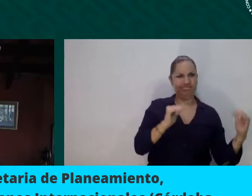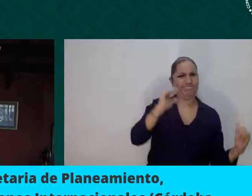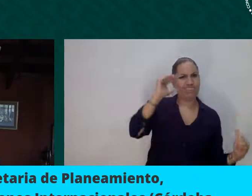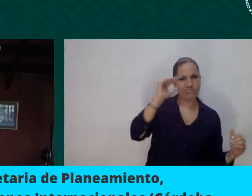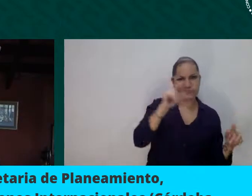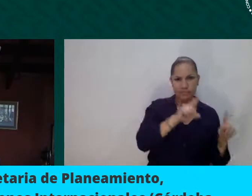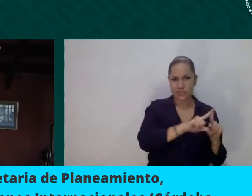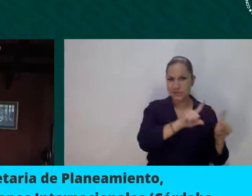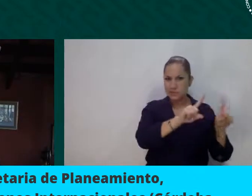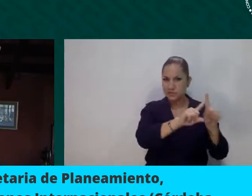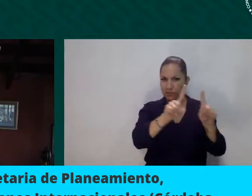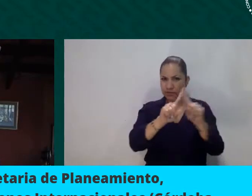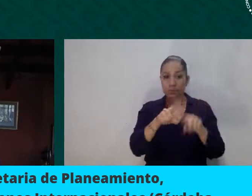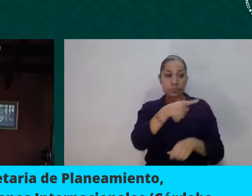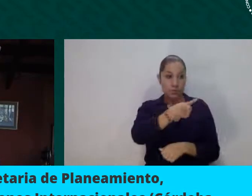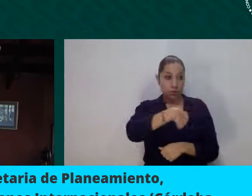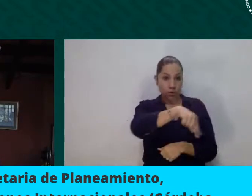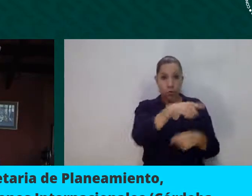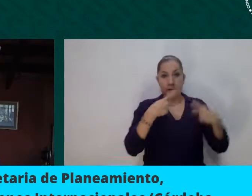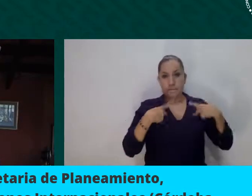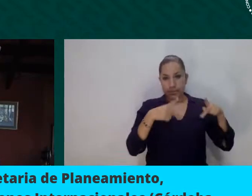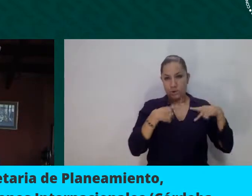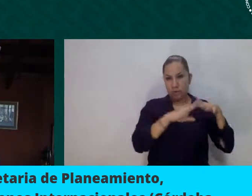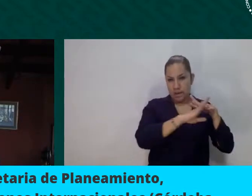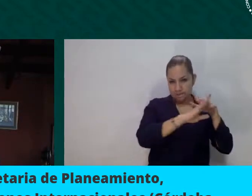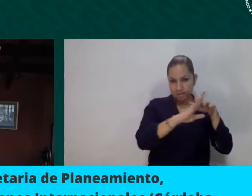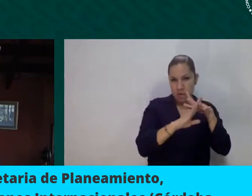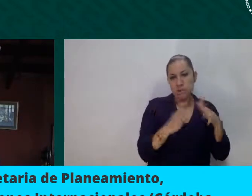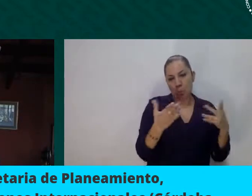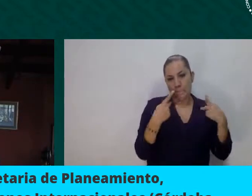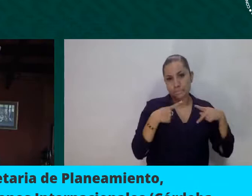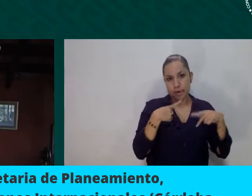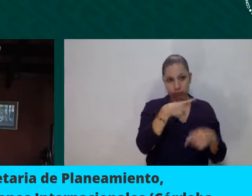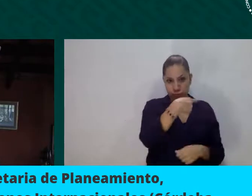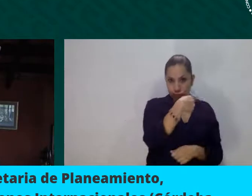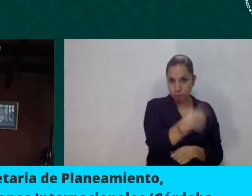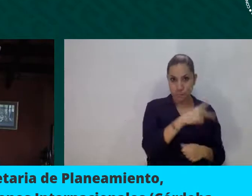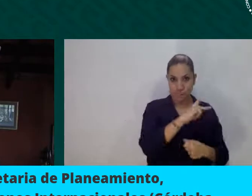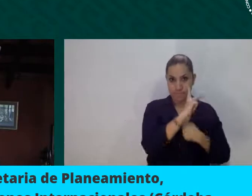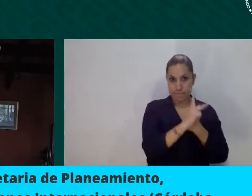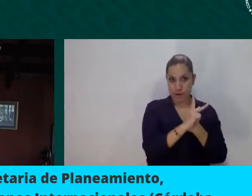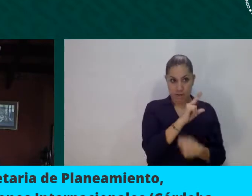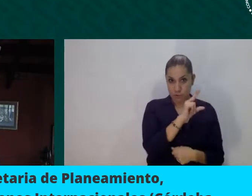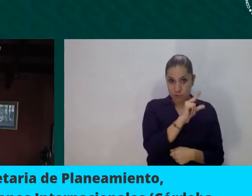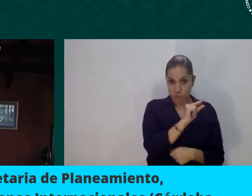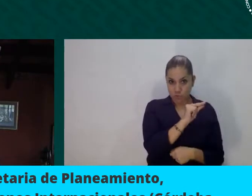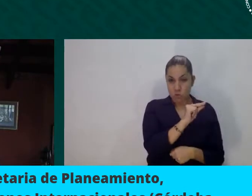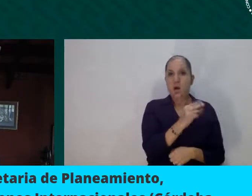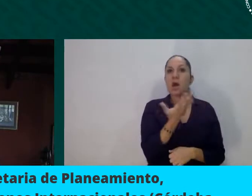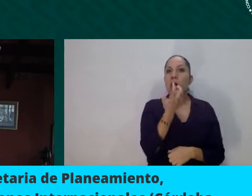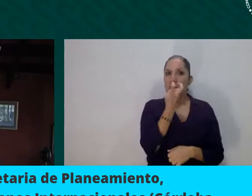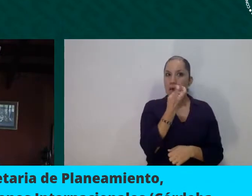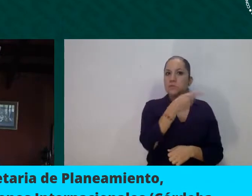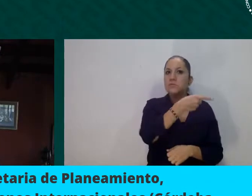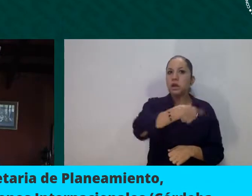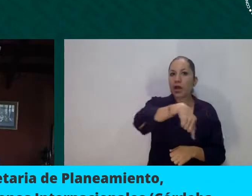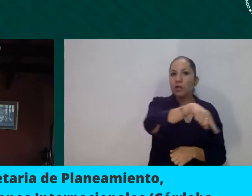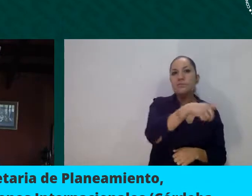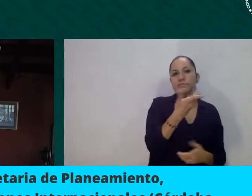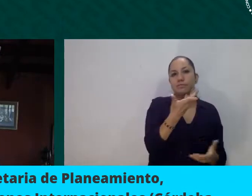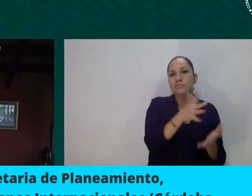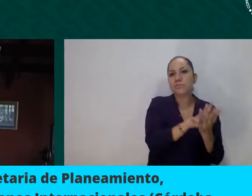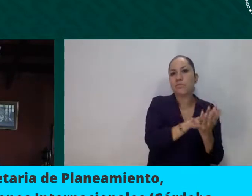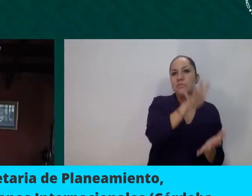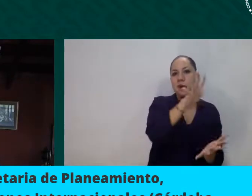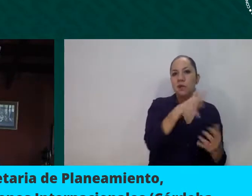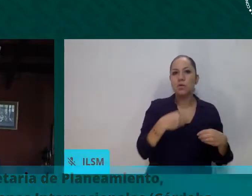porque generalmente ellos se ubican en situaciones, en ámbitos donde las condiciones sanitarias no son